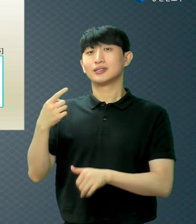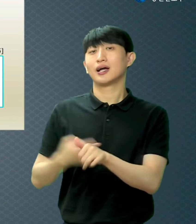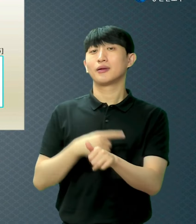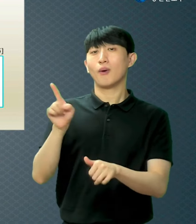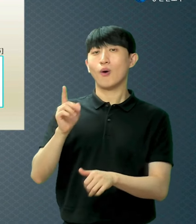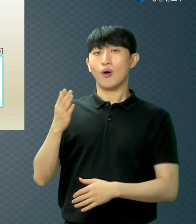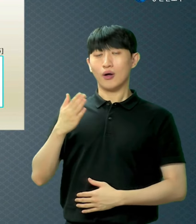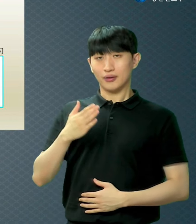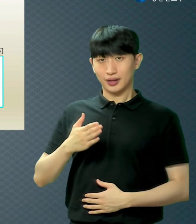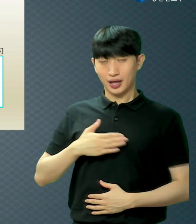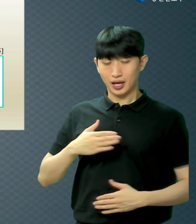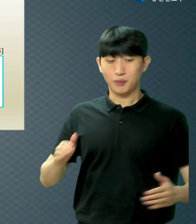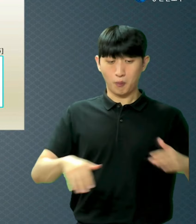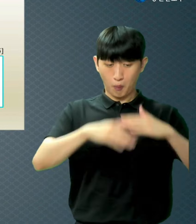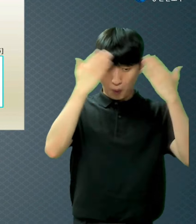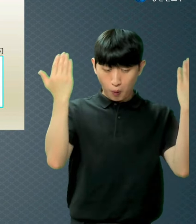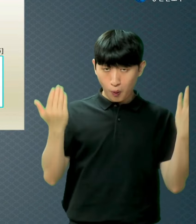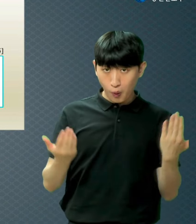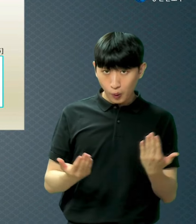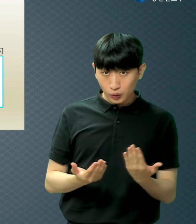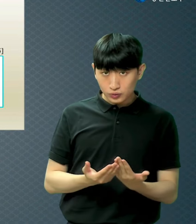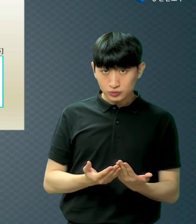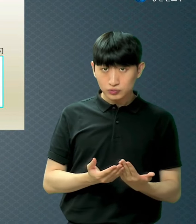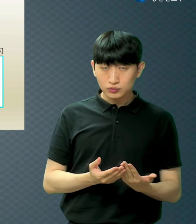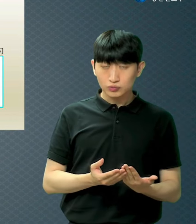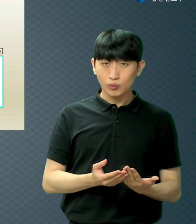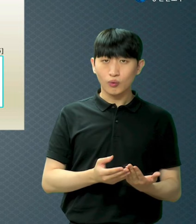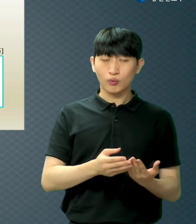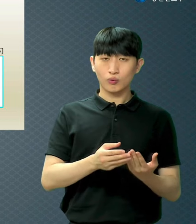이 아이한테 넘어가는 걸 얘기하는 거예요